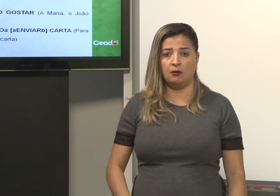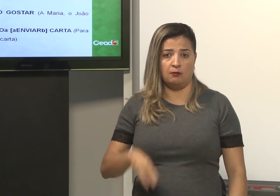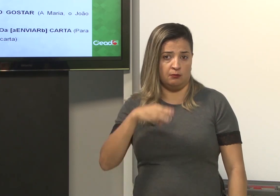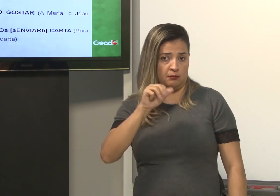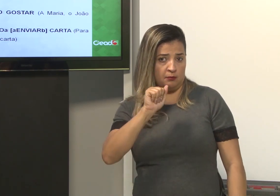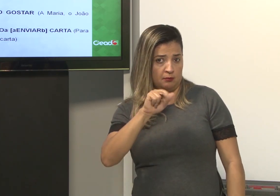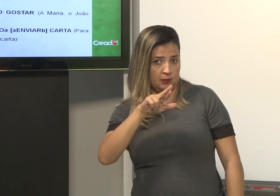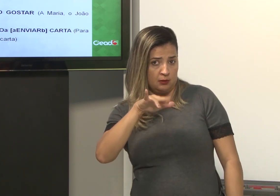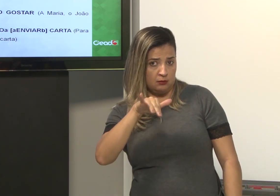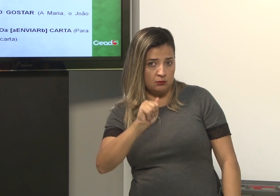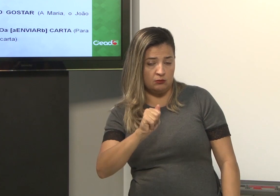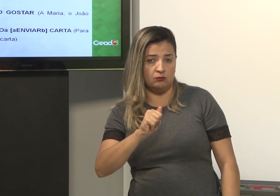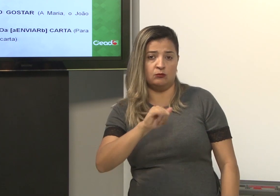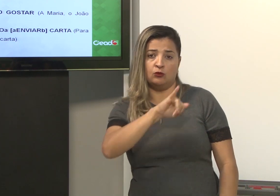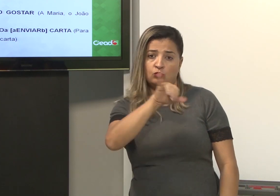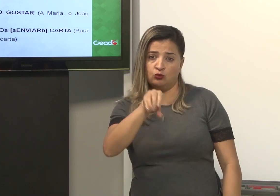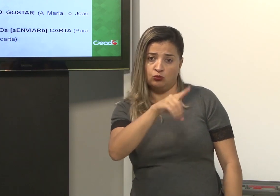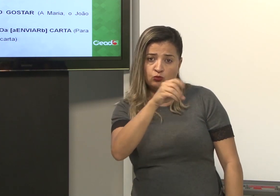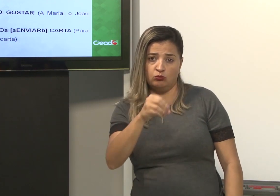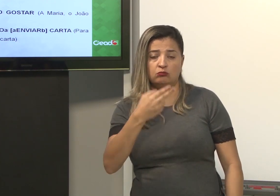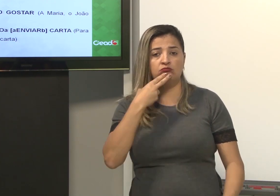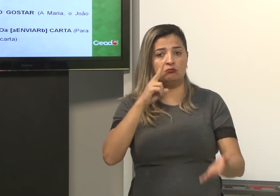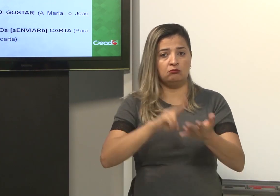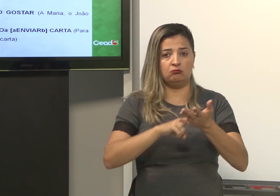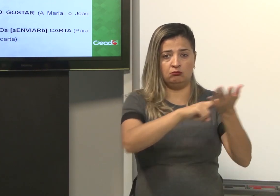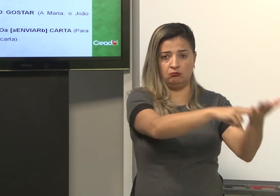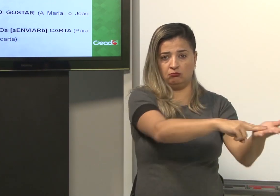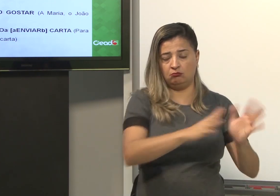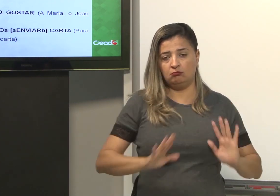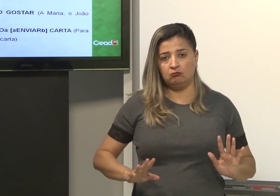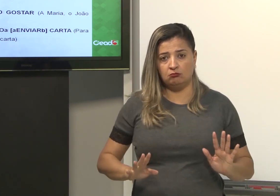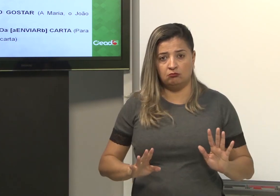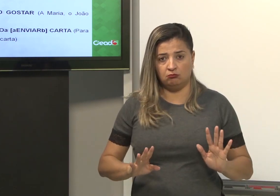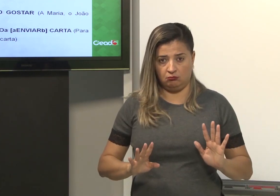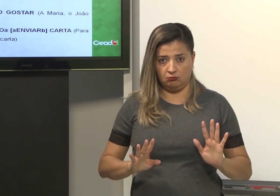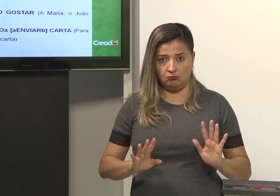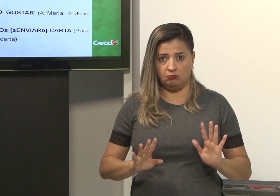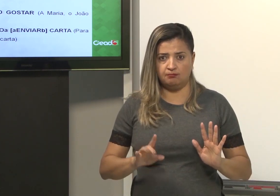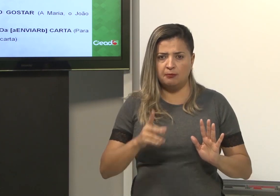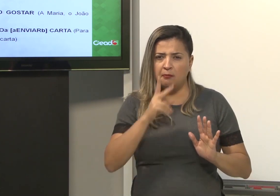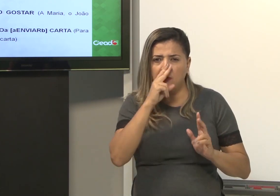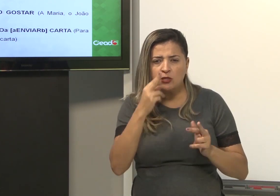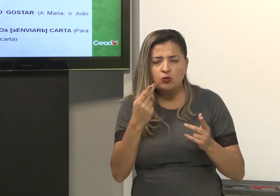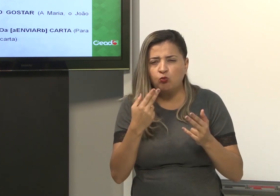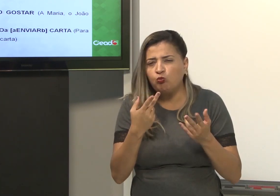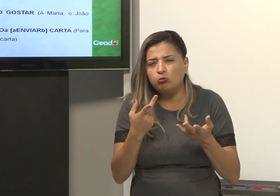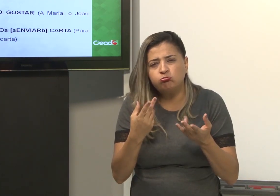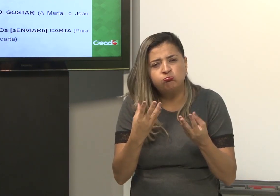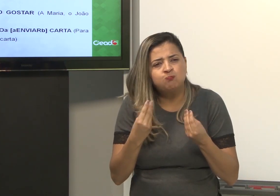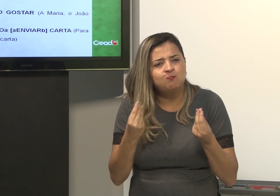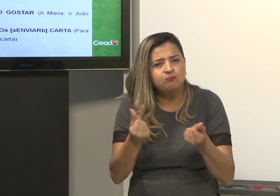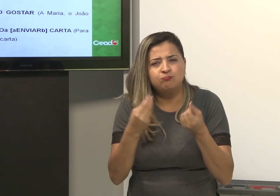Maria, João, carta, enviar. Parece que não tem